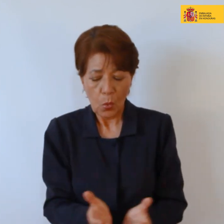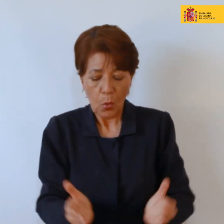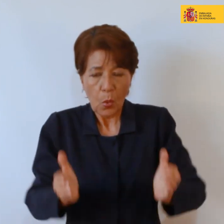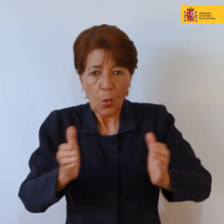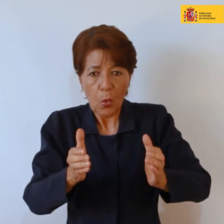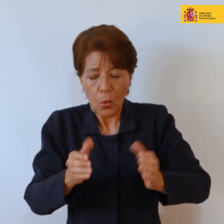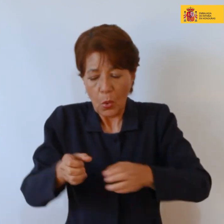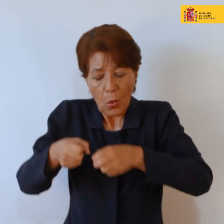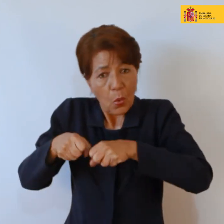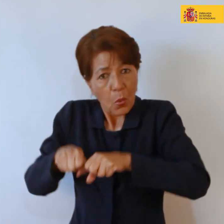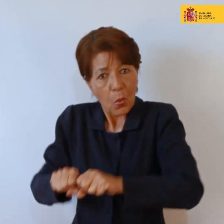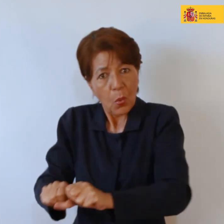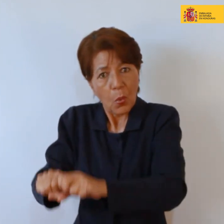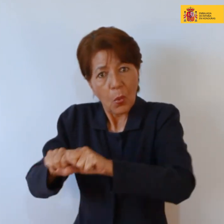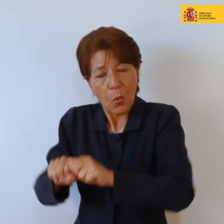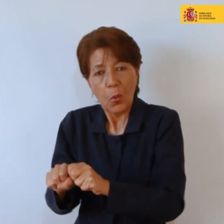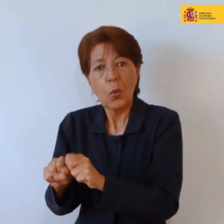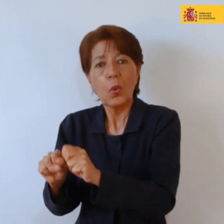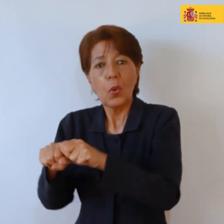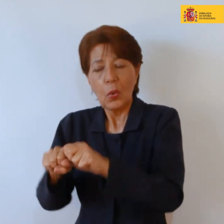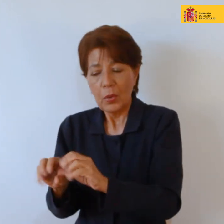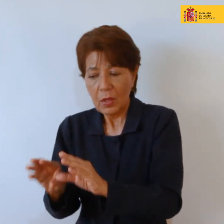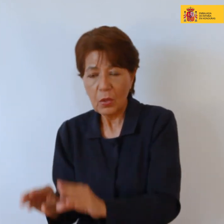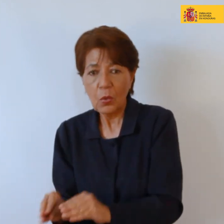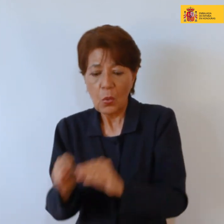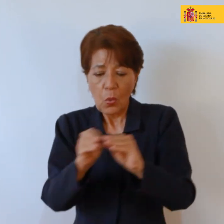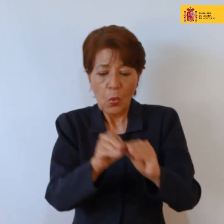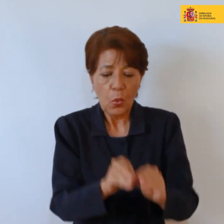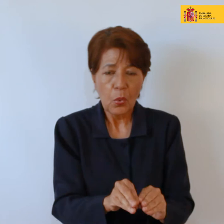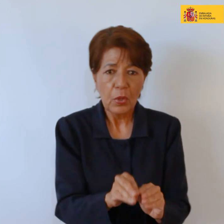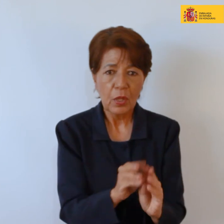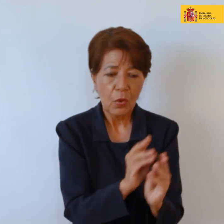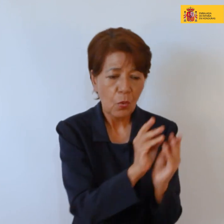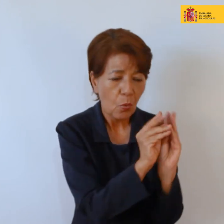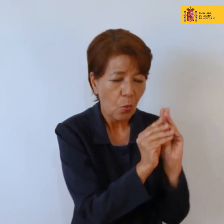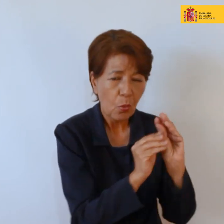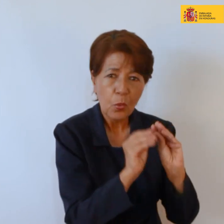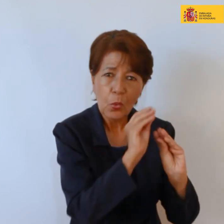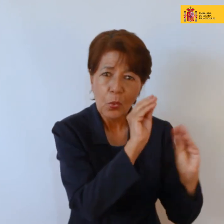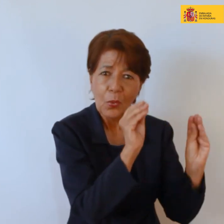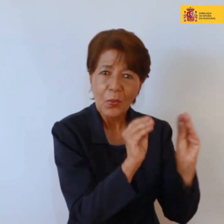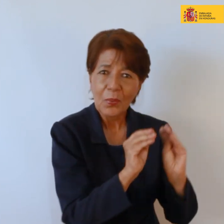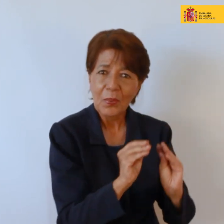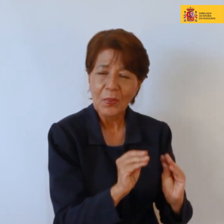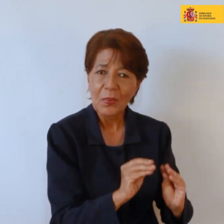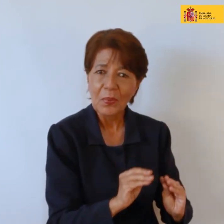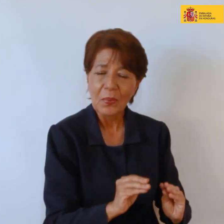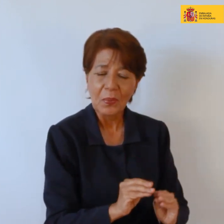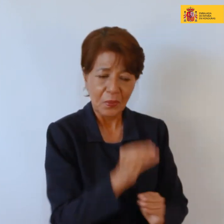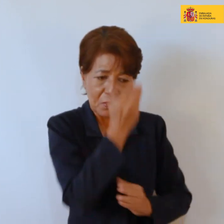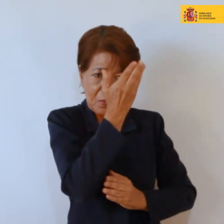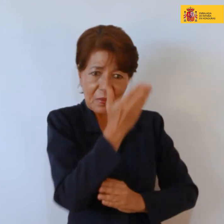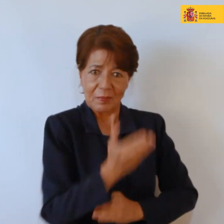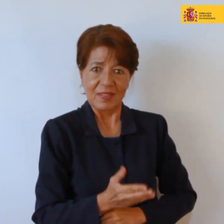utilizando una piedra de moler dio forma a una criatura distinta a las demás de la tierra creada por los dioses